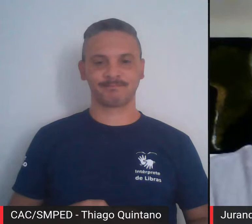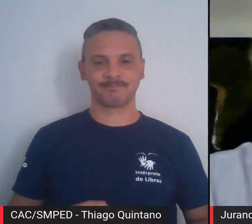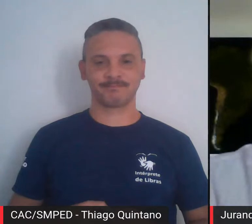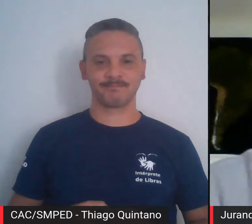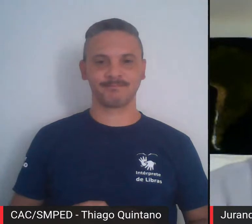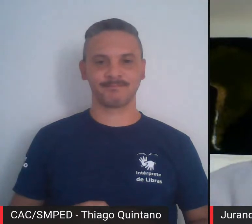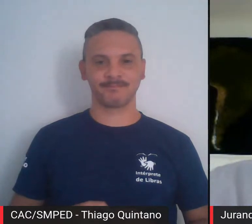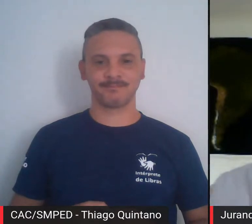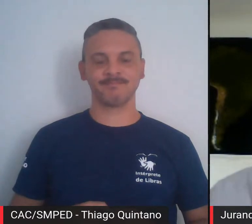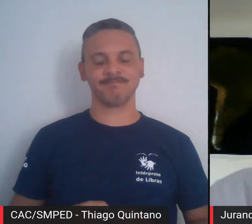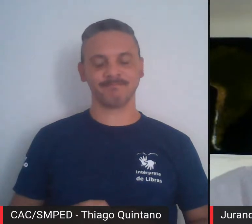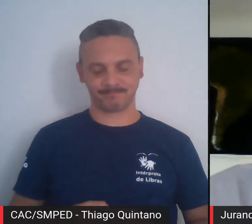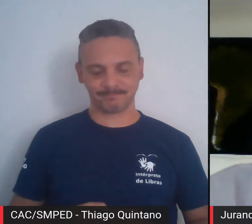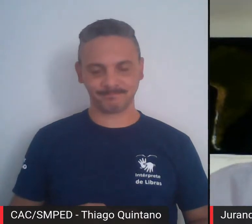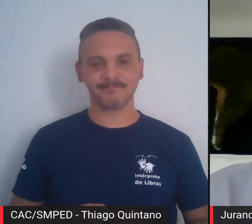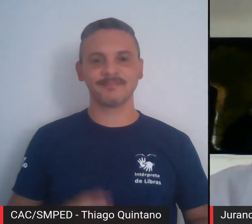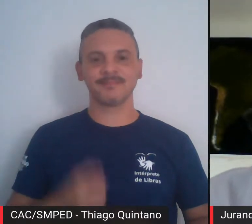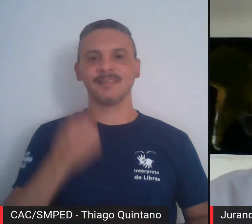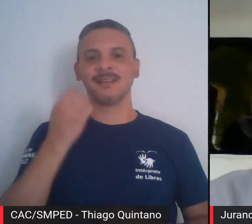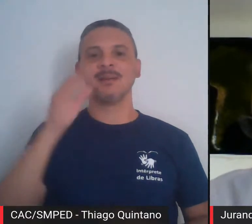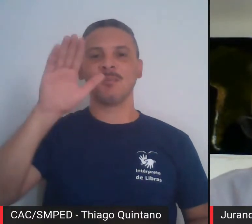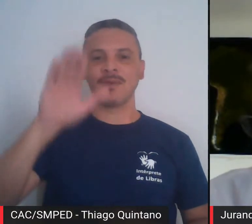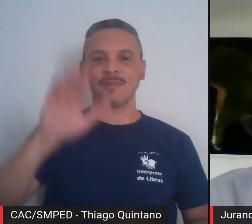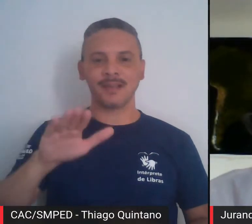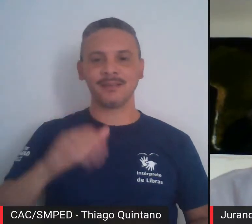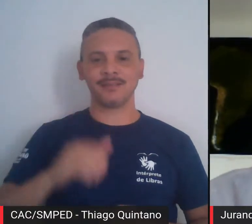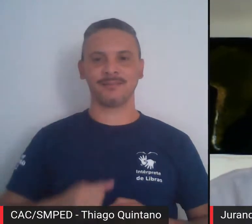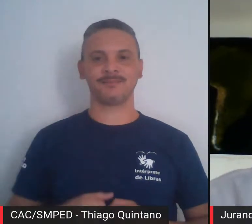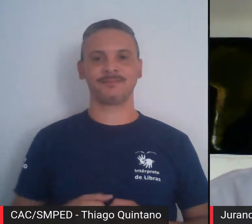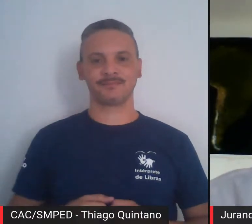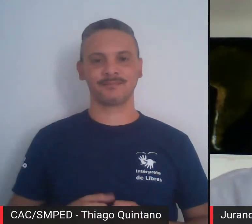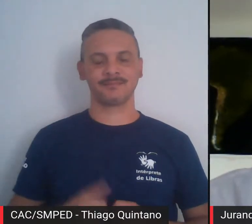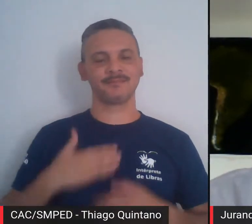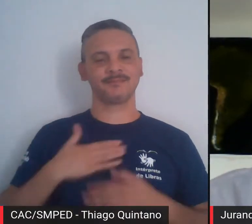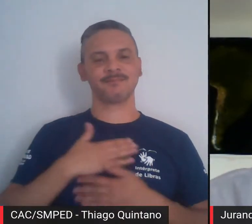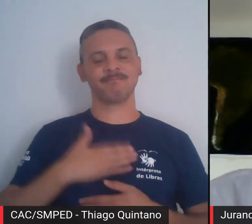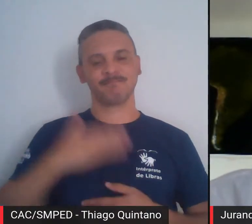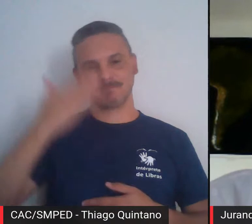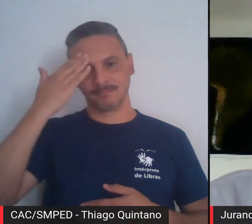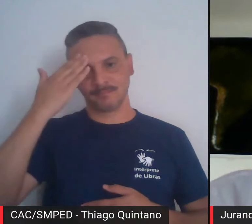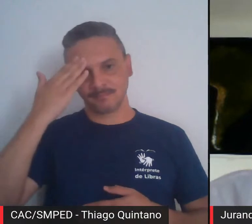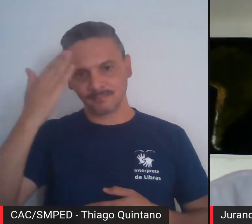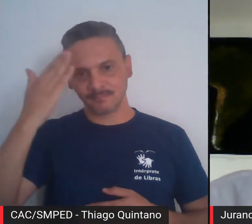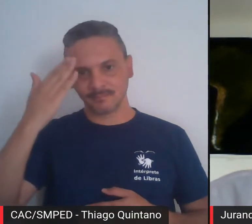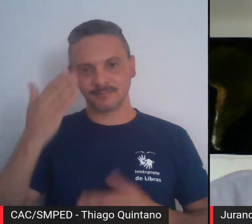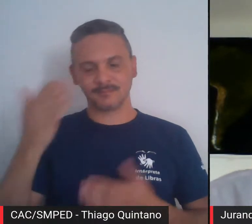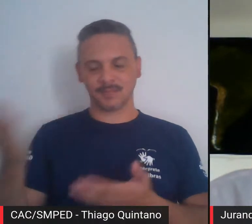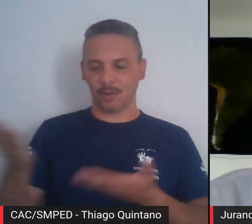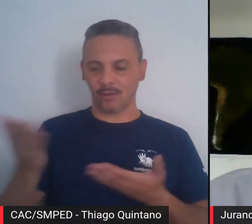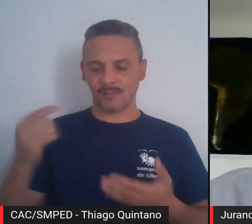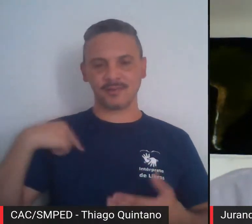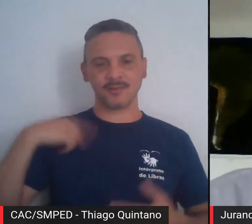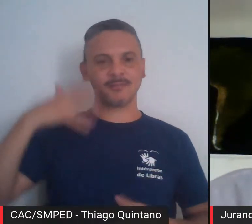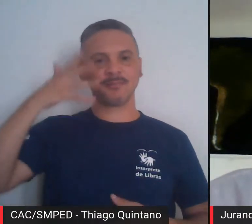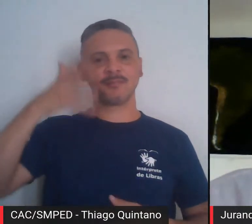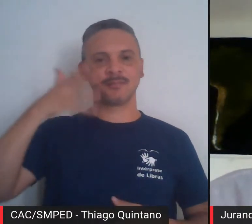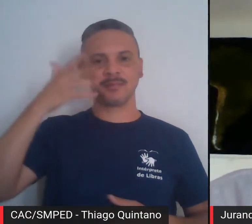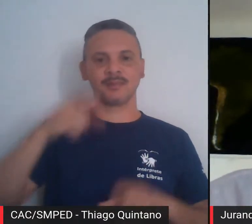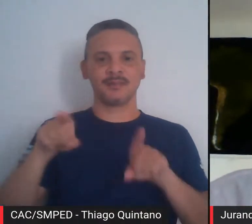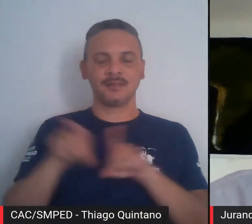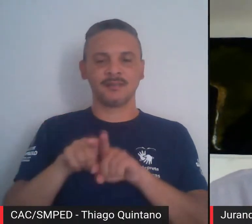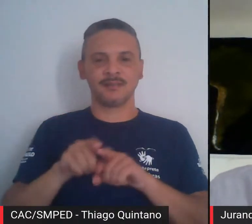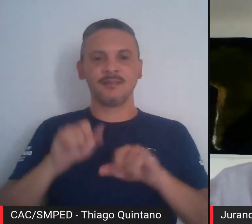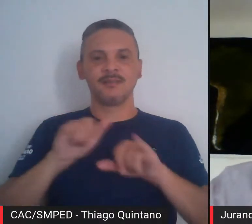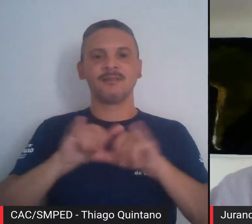Ok. Boa tarde. Eu agradeço, então, o convite que foi